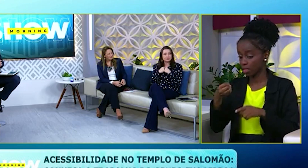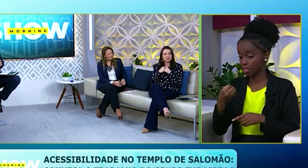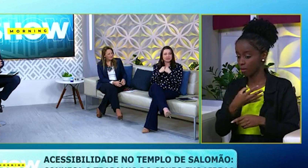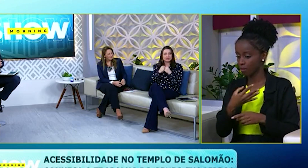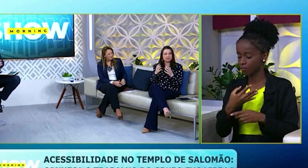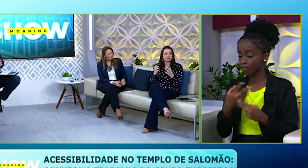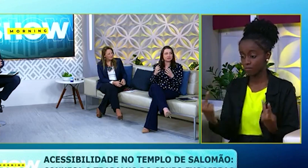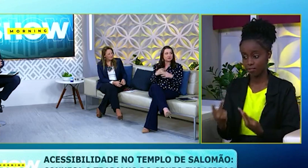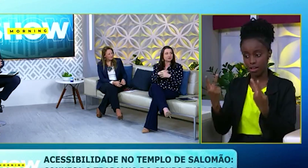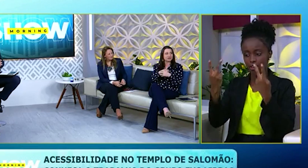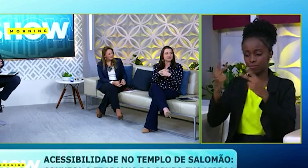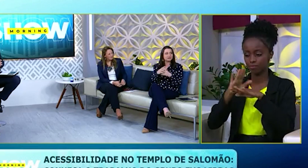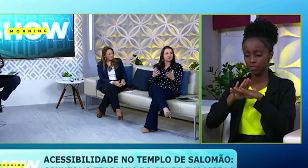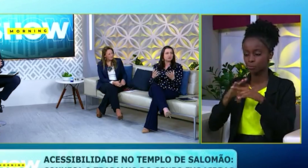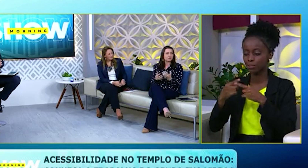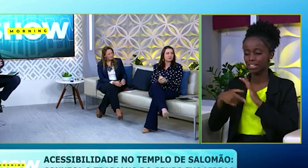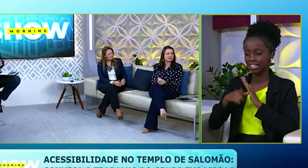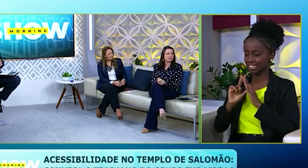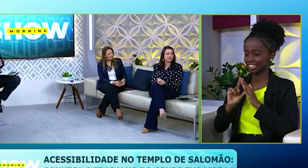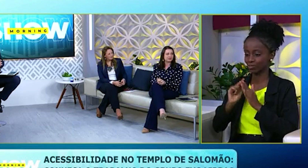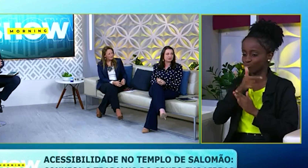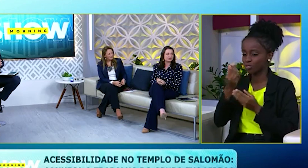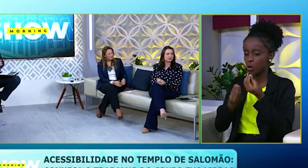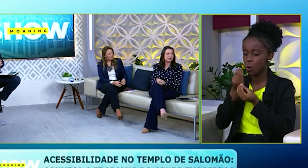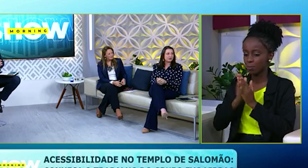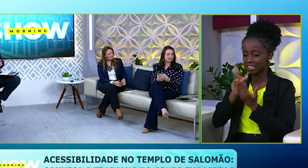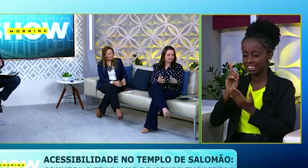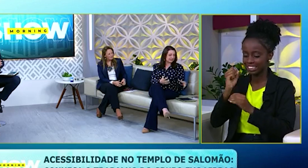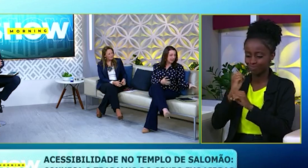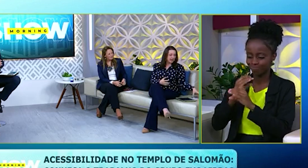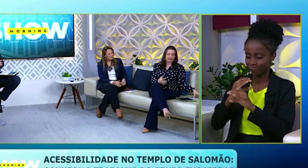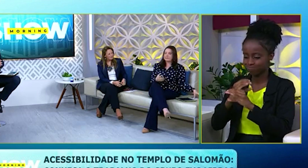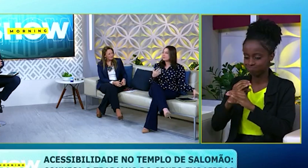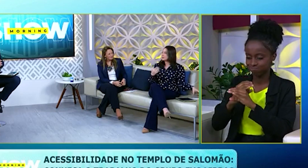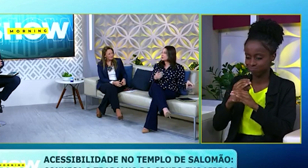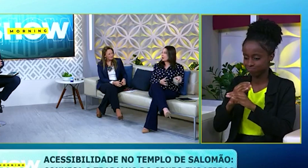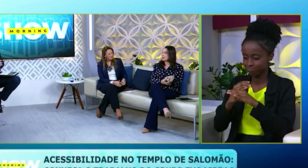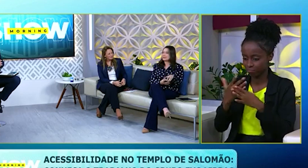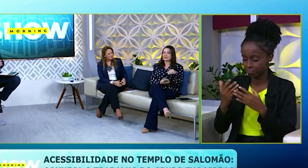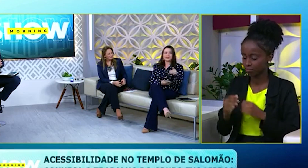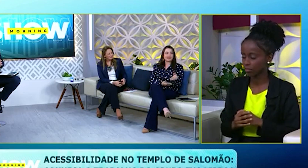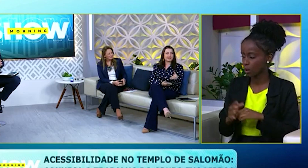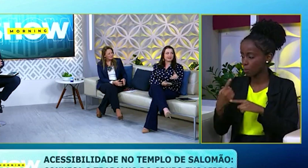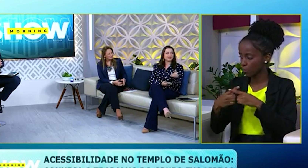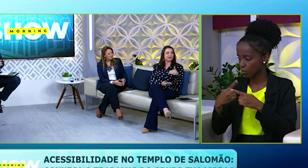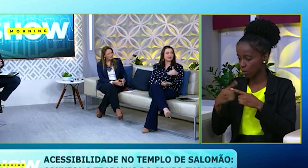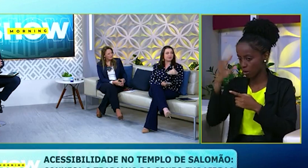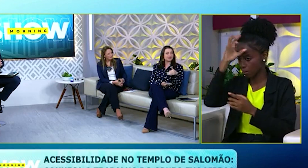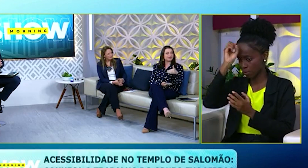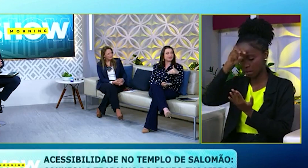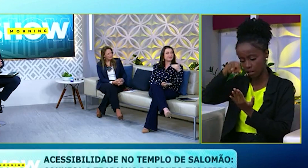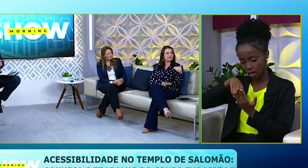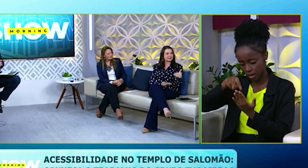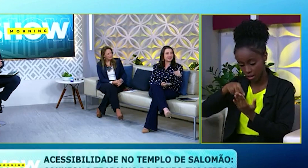valorizam porque, antes disso, eles não tinham como conhecer a palavra de Deus. Porque, assim, até para a pessoa aprender a ler, tem que